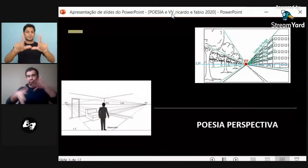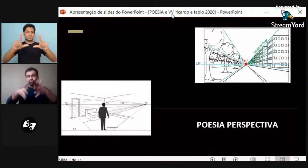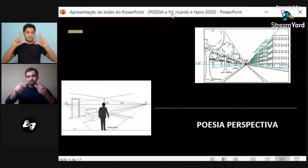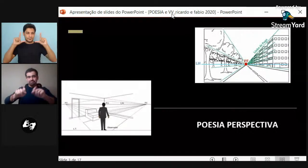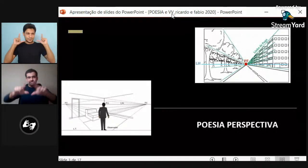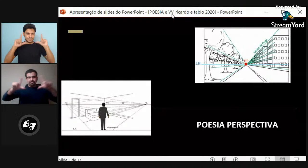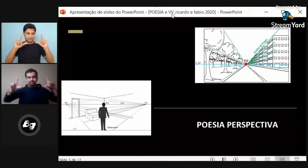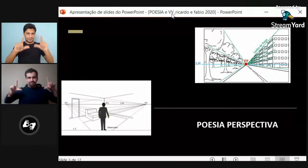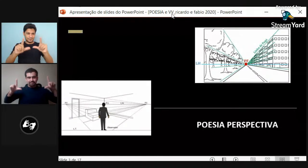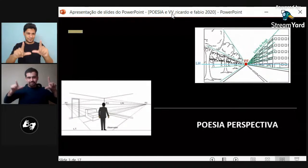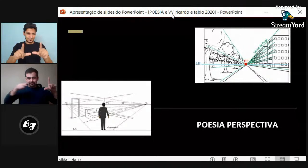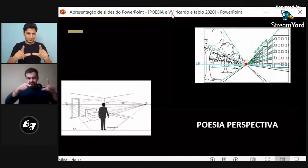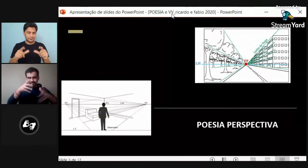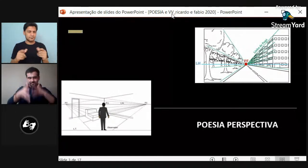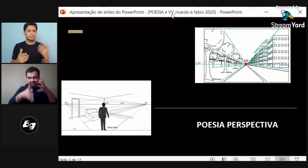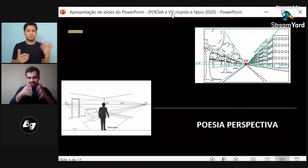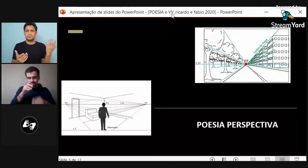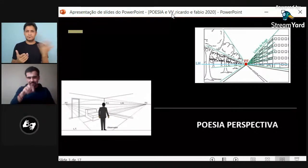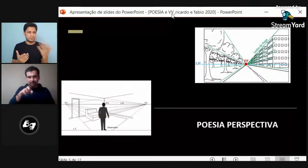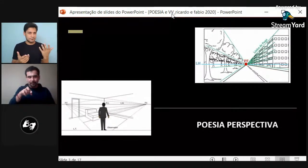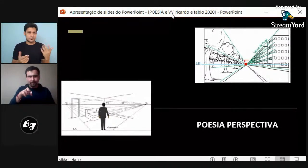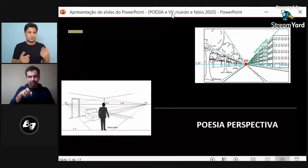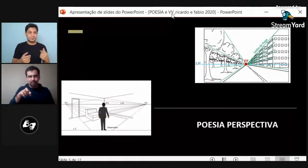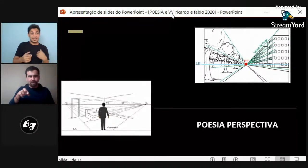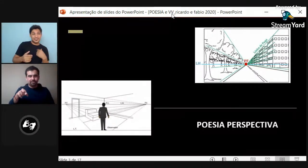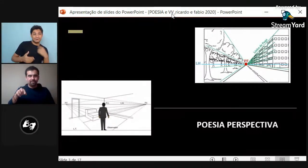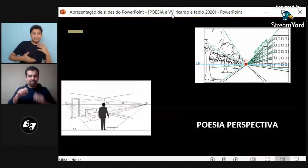Por ejemplo, es cuando yo signo a través de diferentes planos.